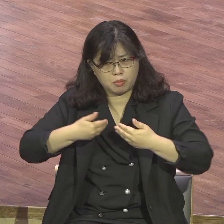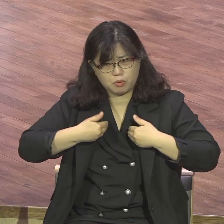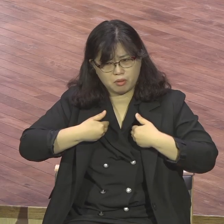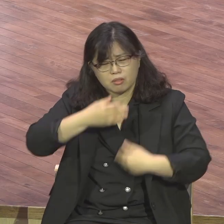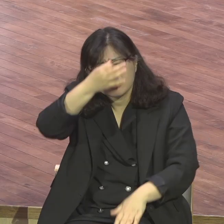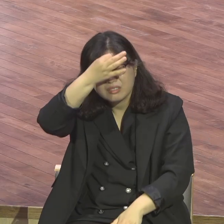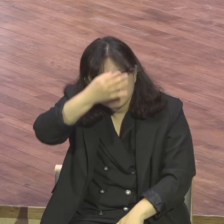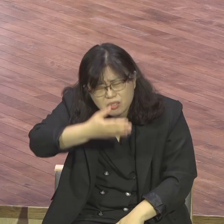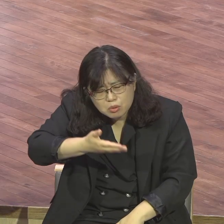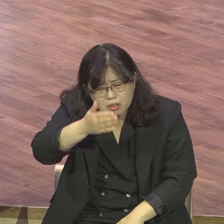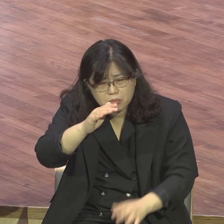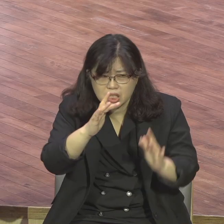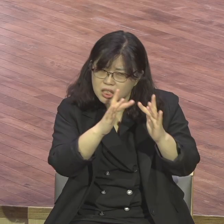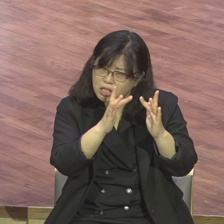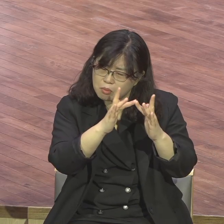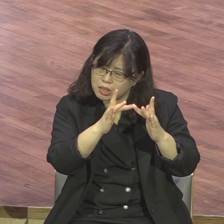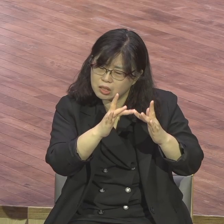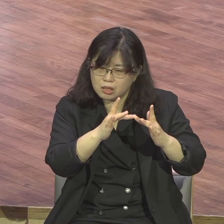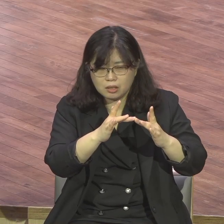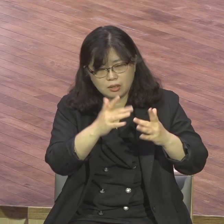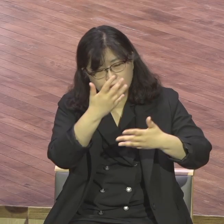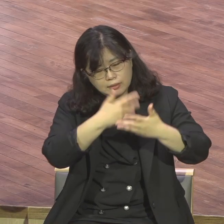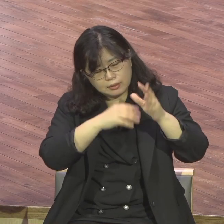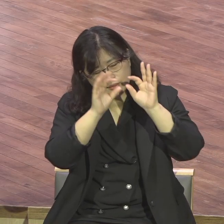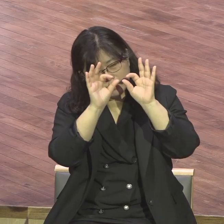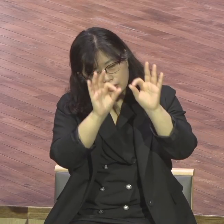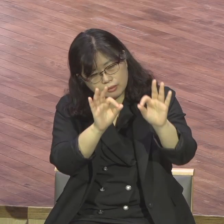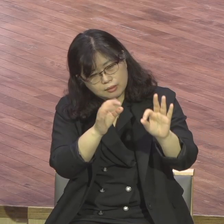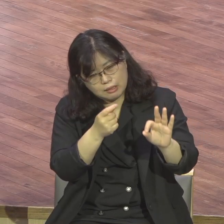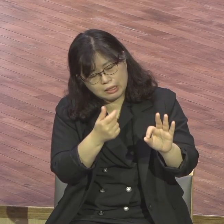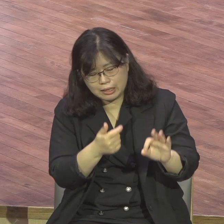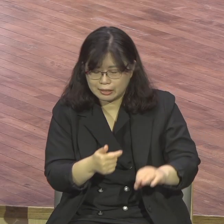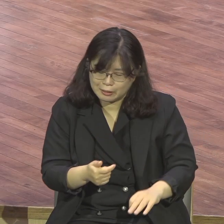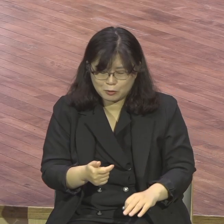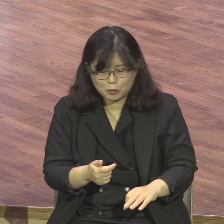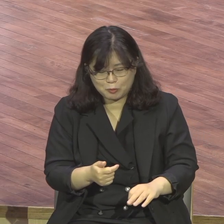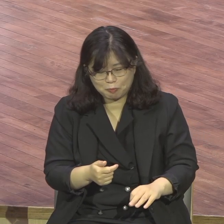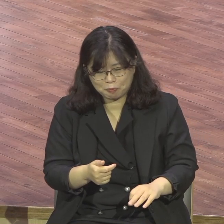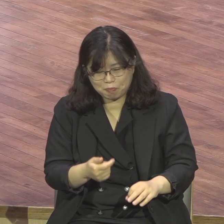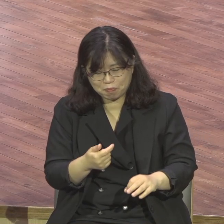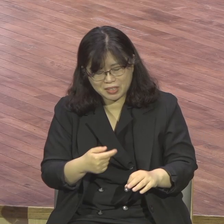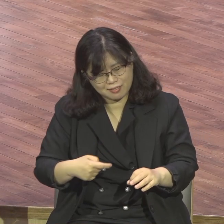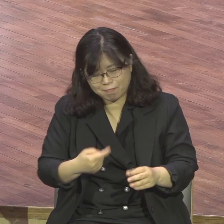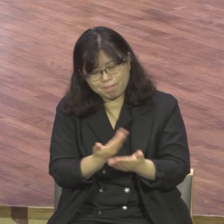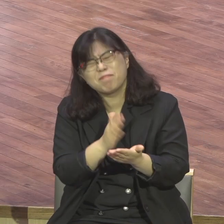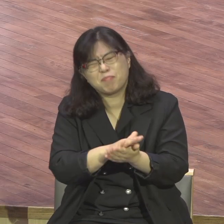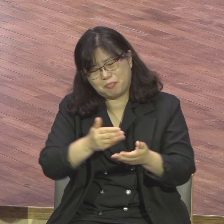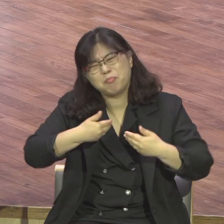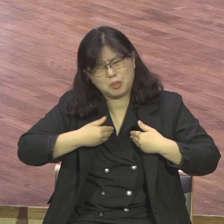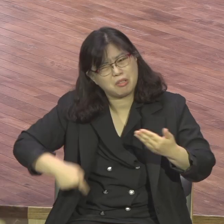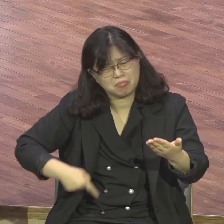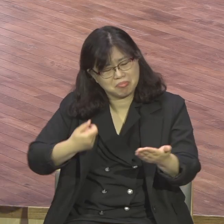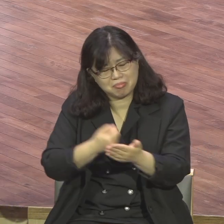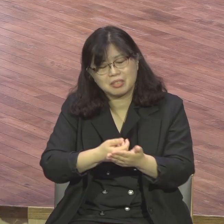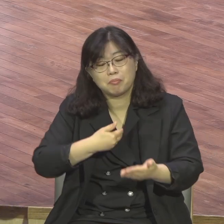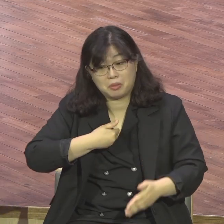주일 예배가 우리의 삶의 기초가 돼야 됩니다 그래야 나머지 6일 동안 그렇게 예배